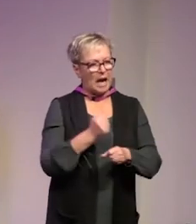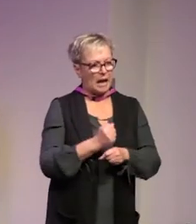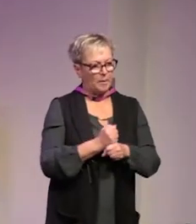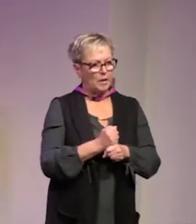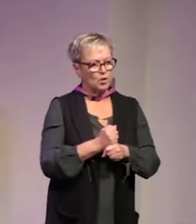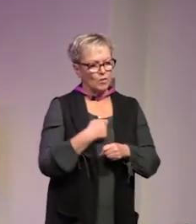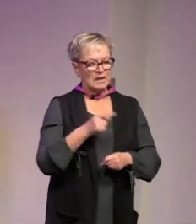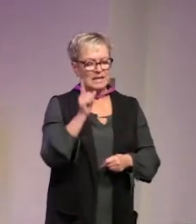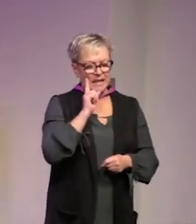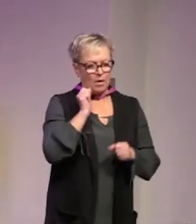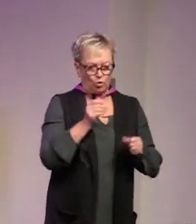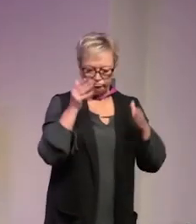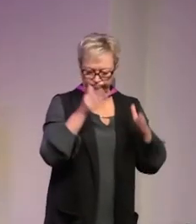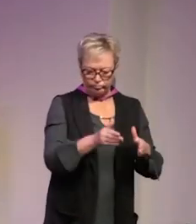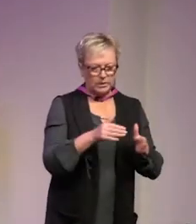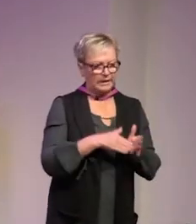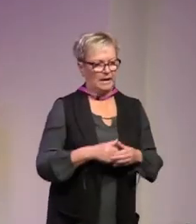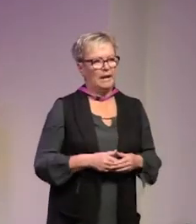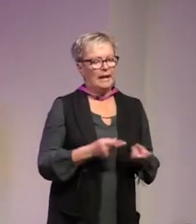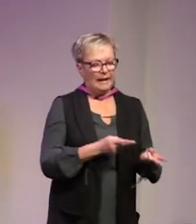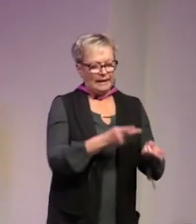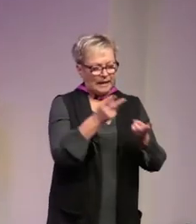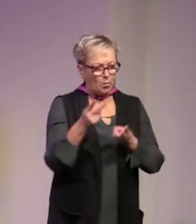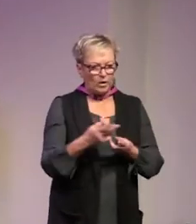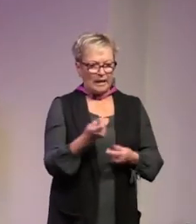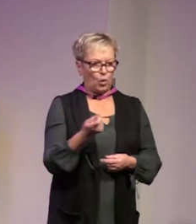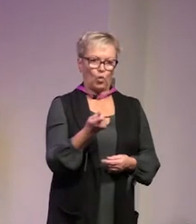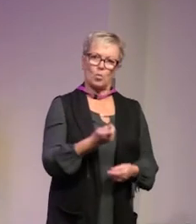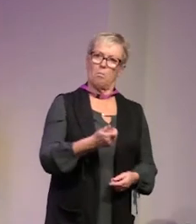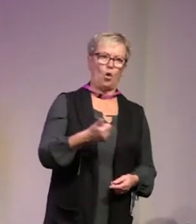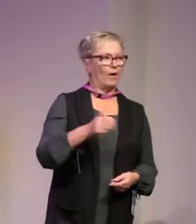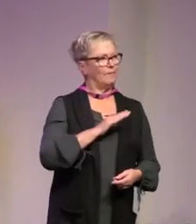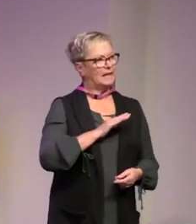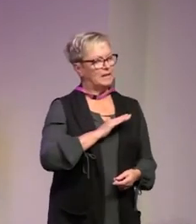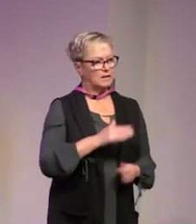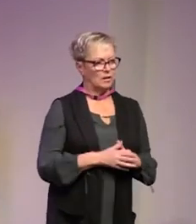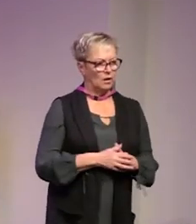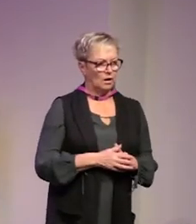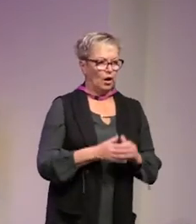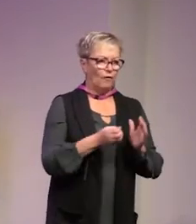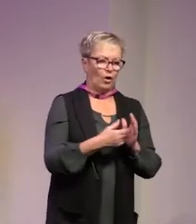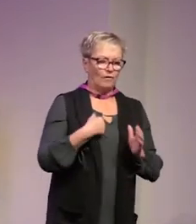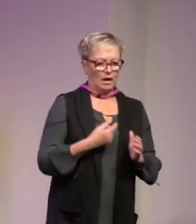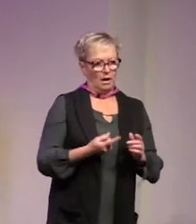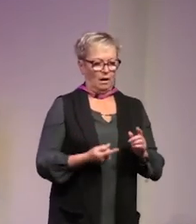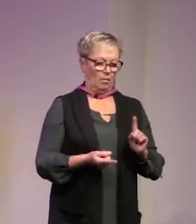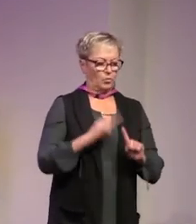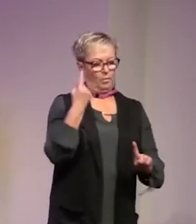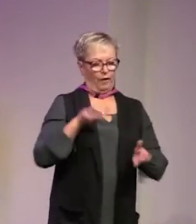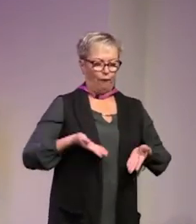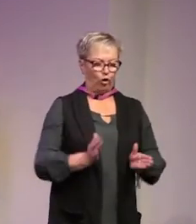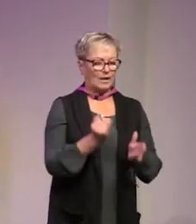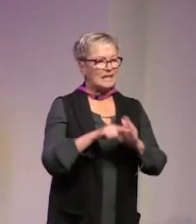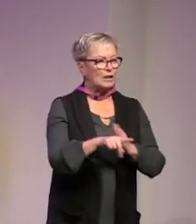demokratiarbete som vi ständigt måste ägna oss åt demokrati är ju ingenting som bara finns där för att vi råkade